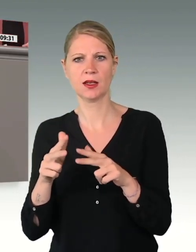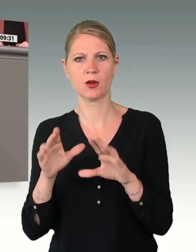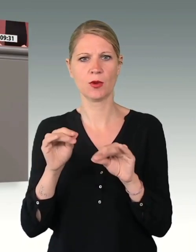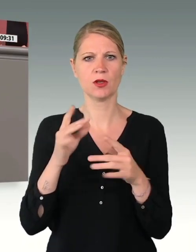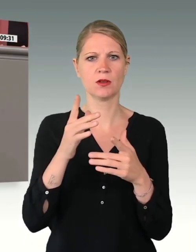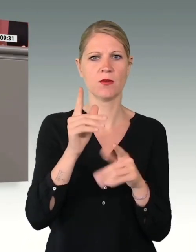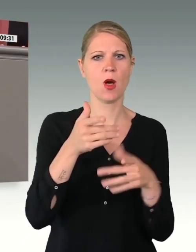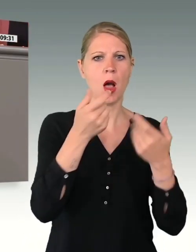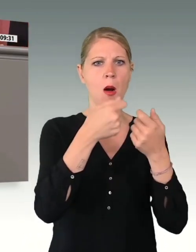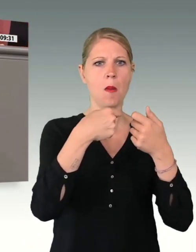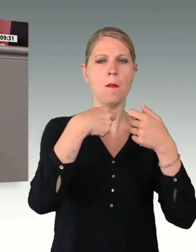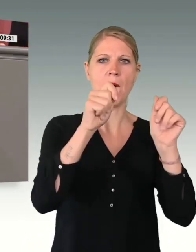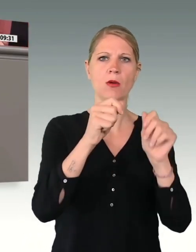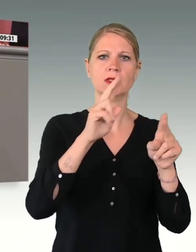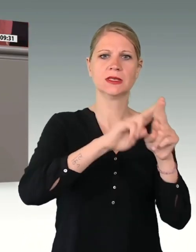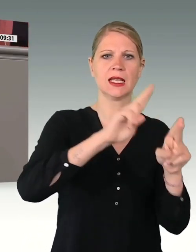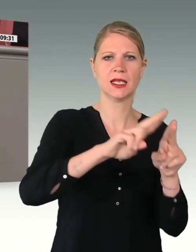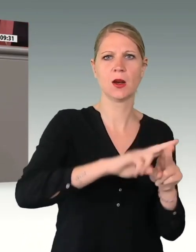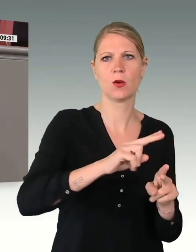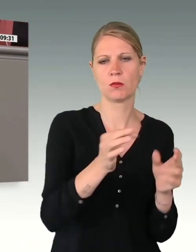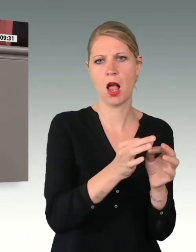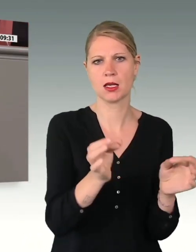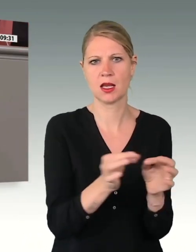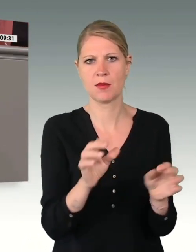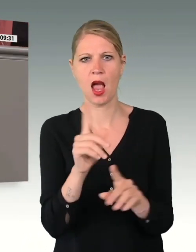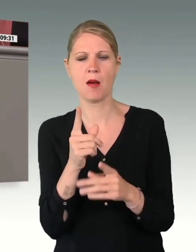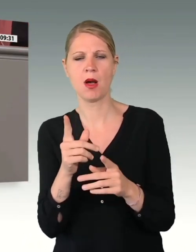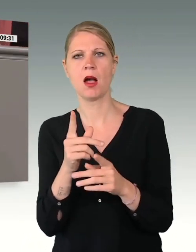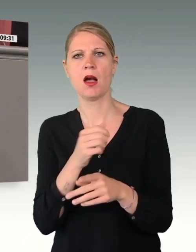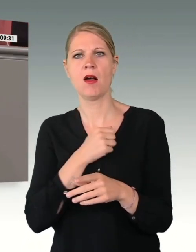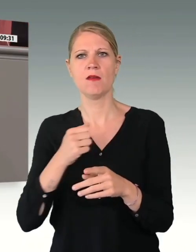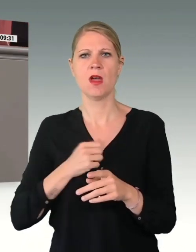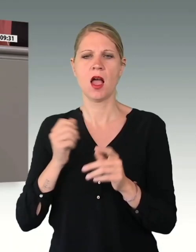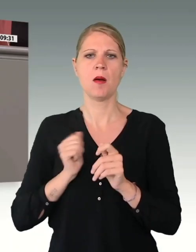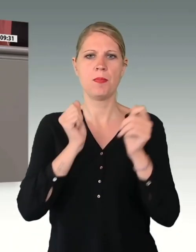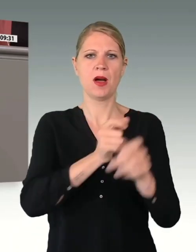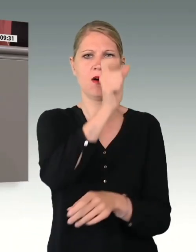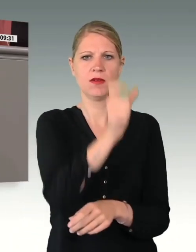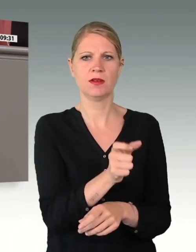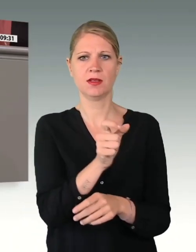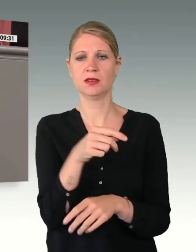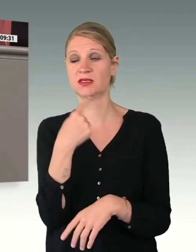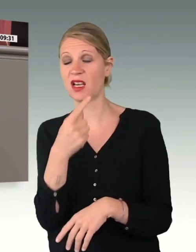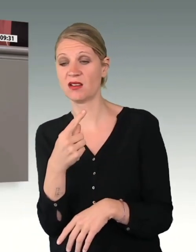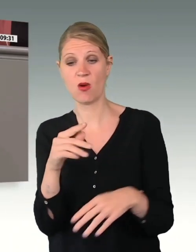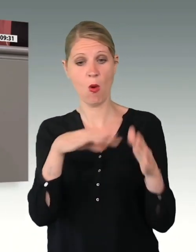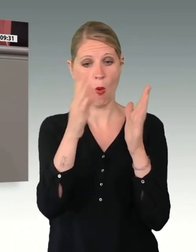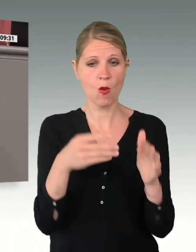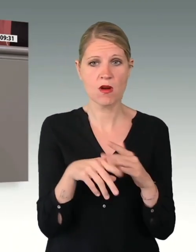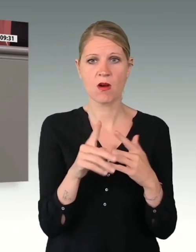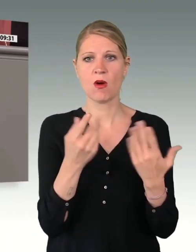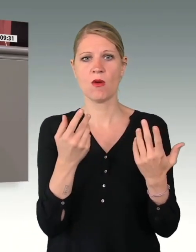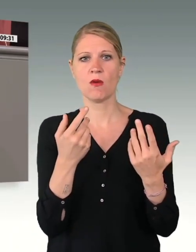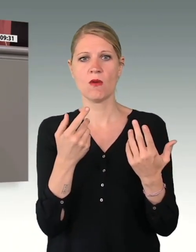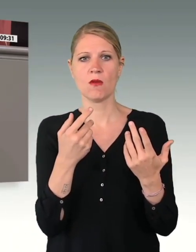Aber die Werbeauftragte bescheinigt den Unterkünften, den Sanitäreinrichtungen, den Truppenküchen und Sportplätzen dennoch